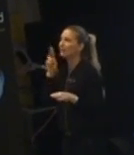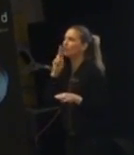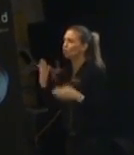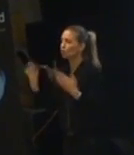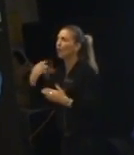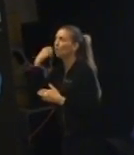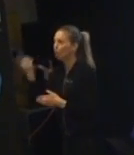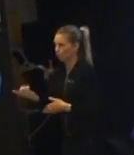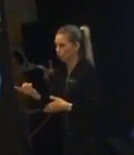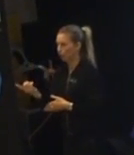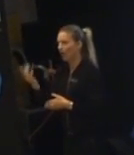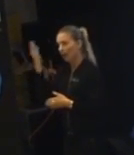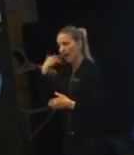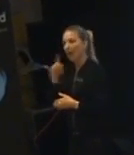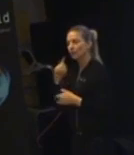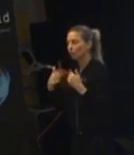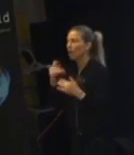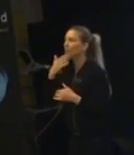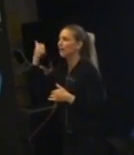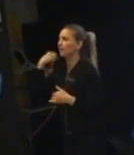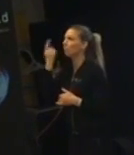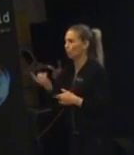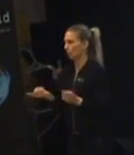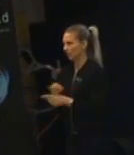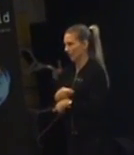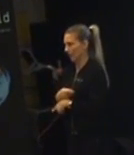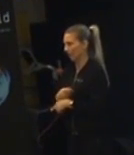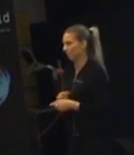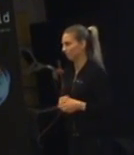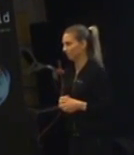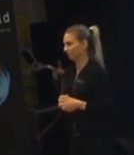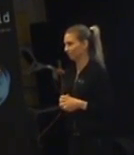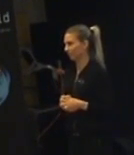en ny dag imorgon. Det går alltid att göra bättre imorgon. Och det ligger mycket i det.